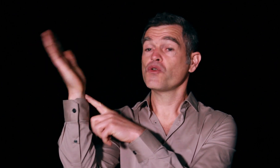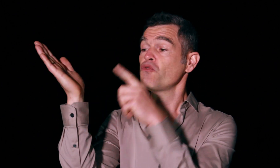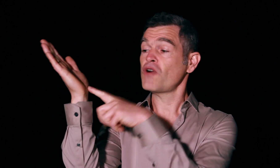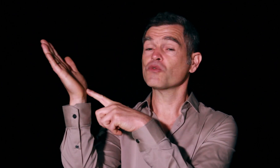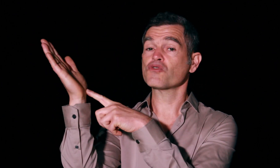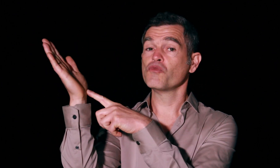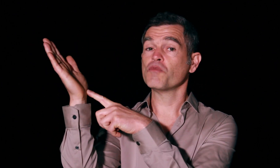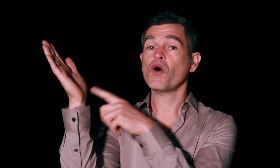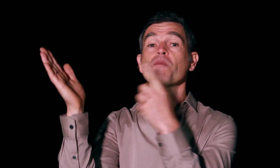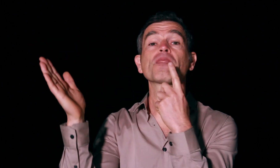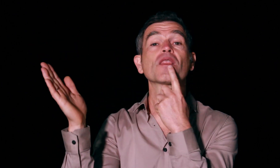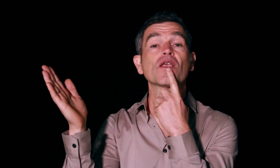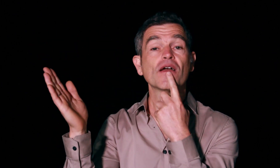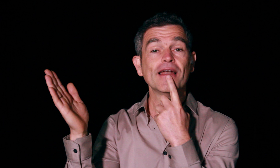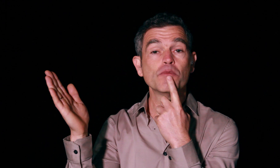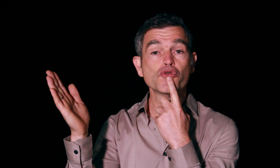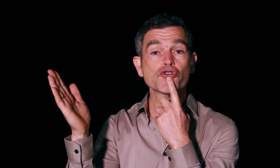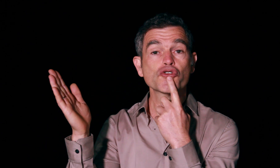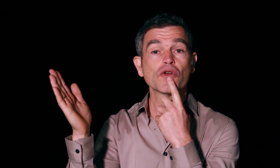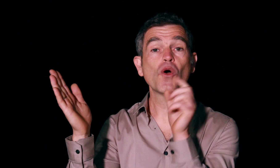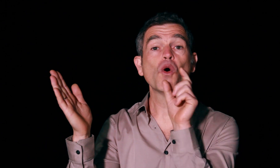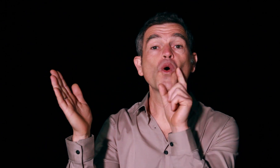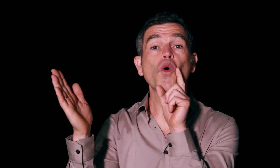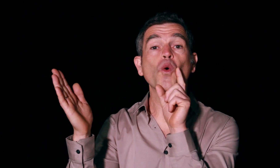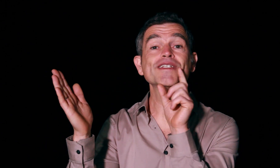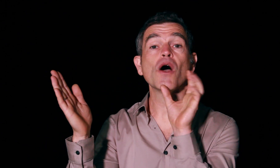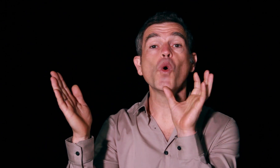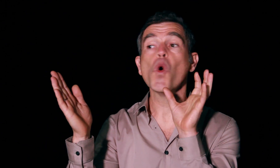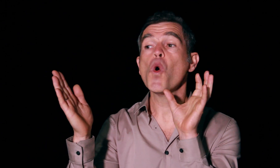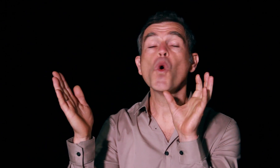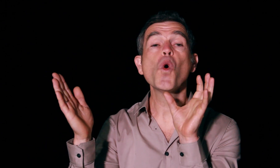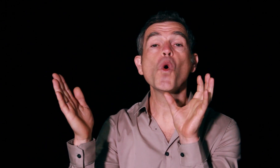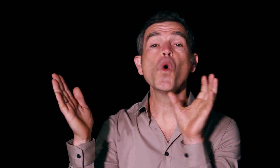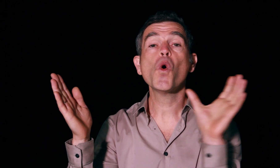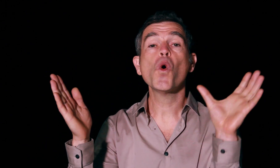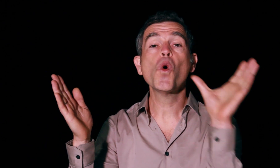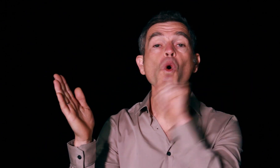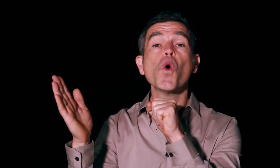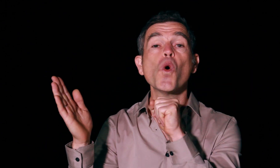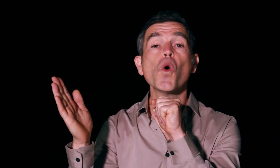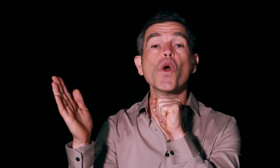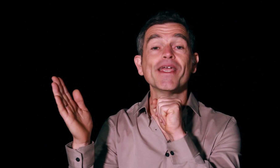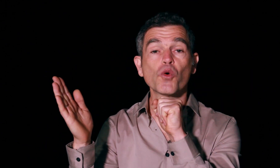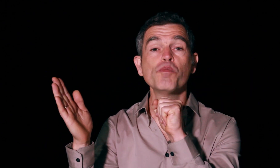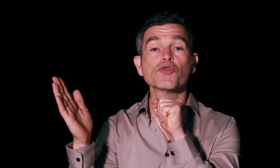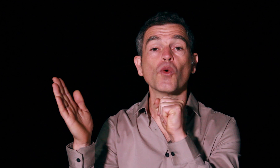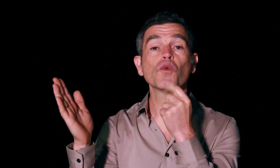une fois qu'on a ce mouvement la bouche on dit un O O et on coupe le son